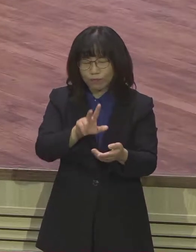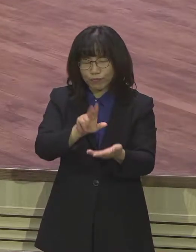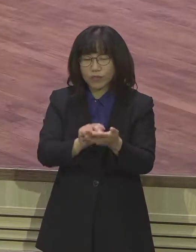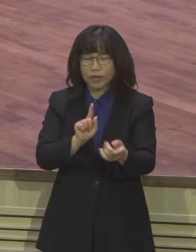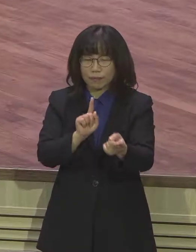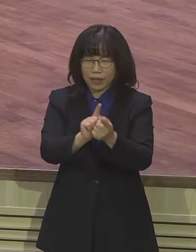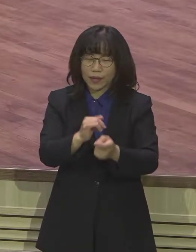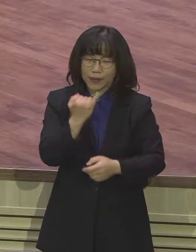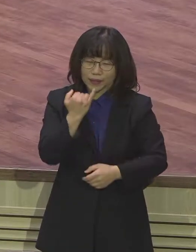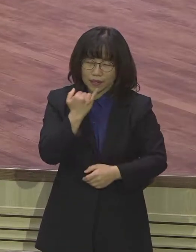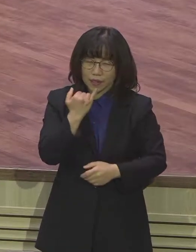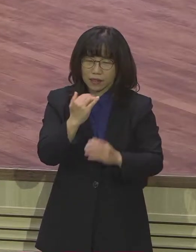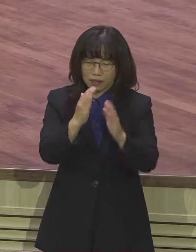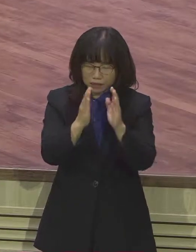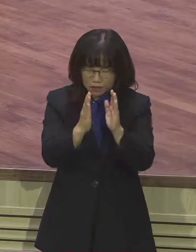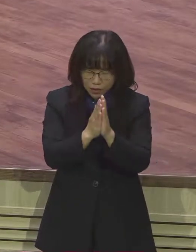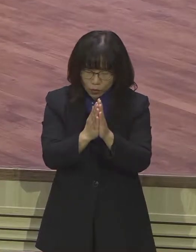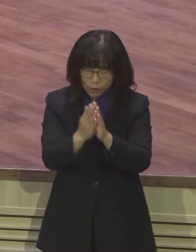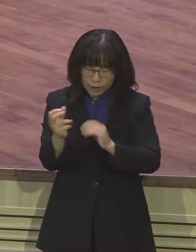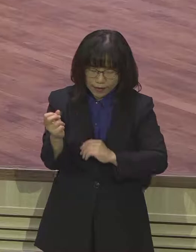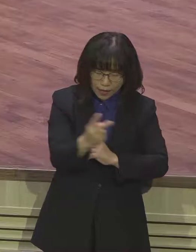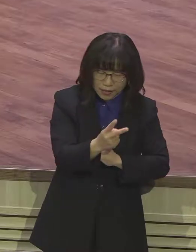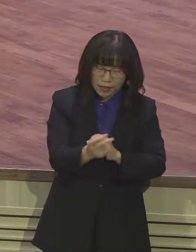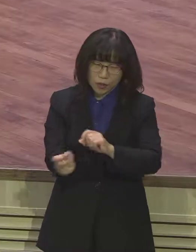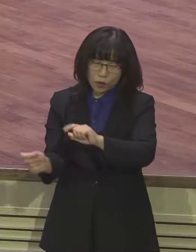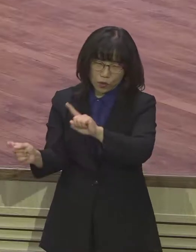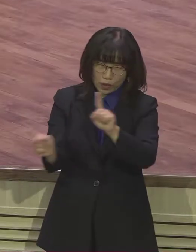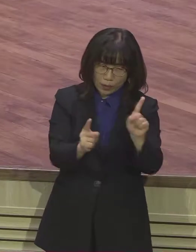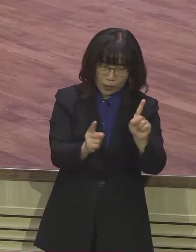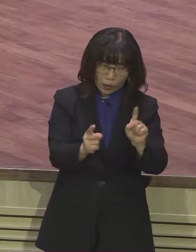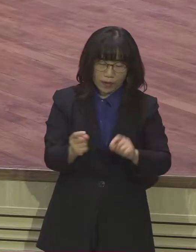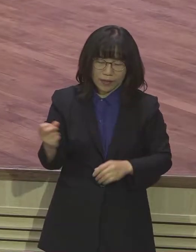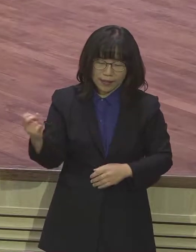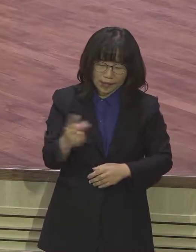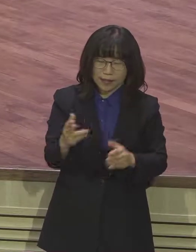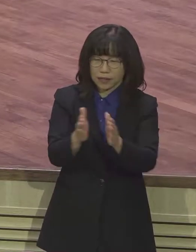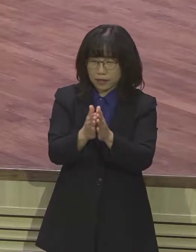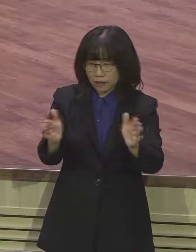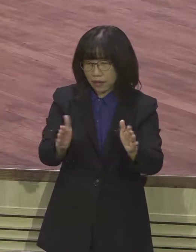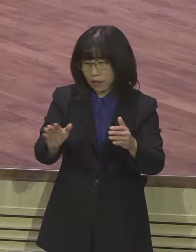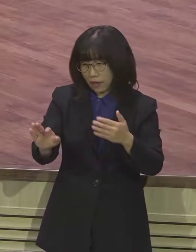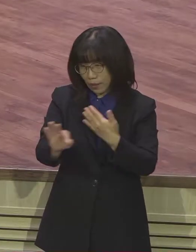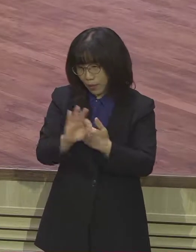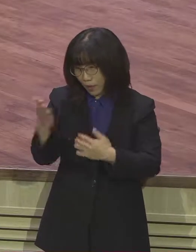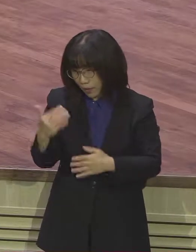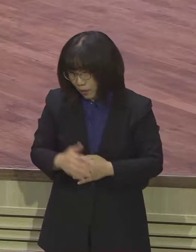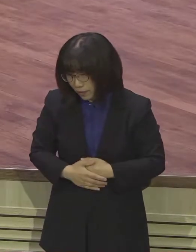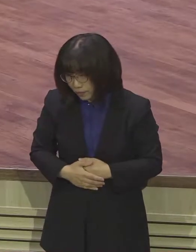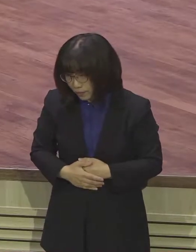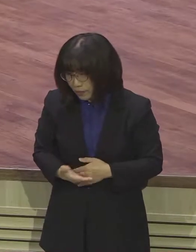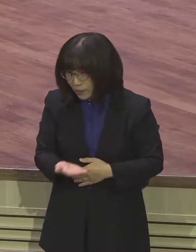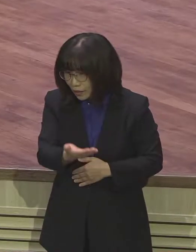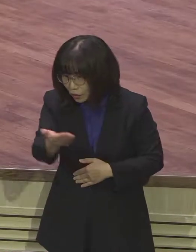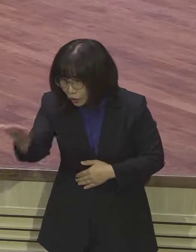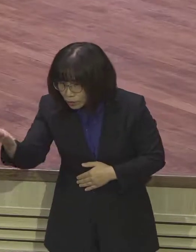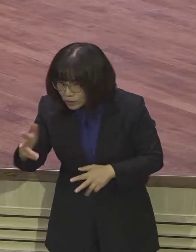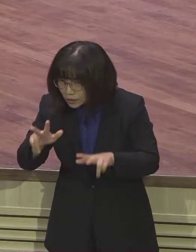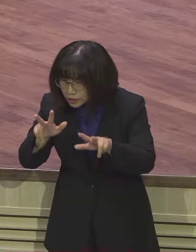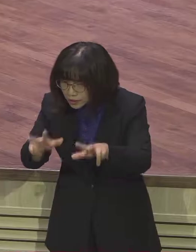왜 하나님이 다시 쌓으라고 하면 여러분 다시 쌓으시면 됩니다 때로는 우리가 안 무너지려고 지키는 것이 더